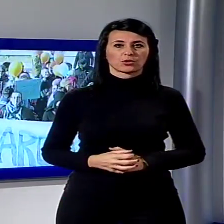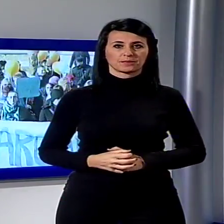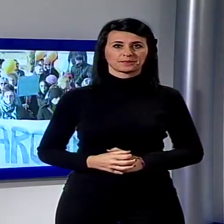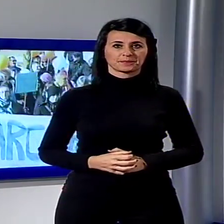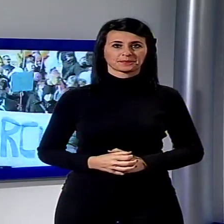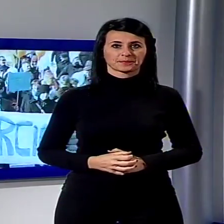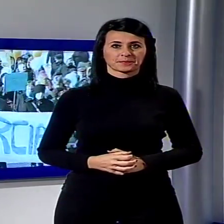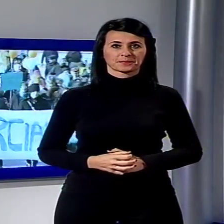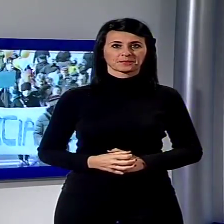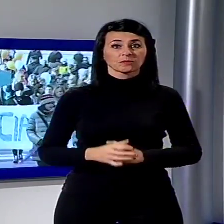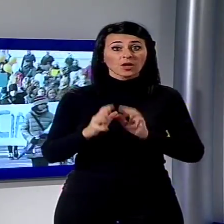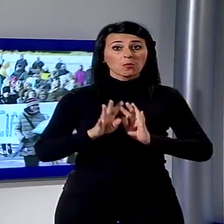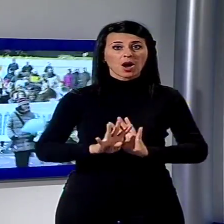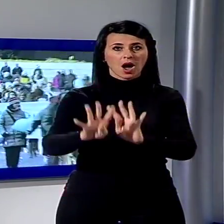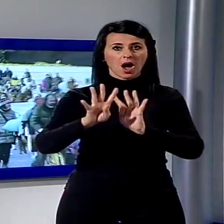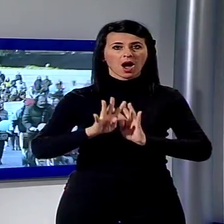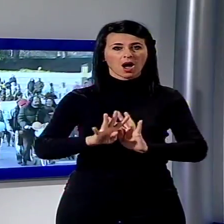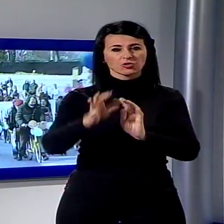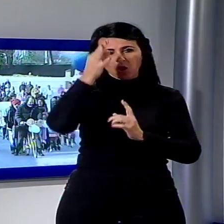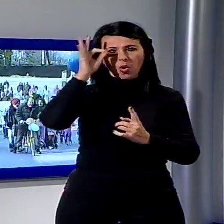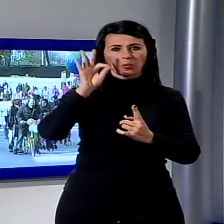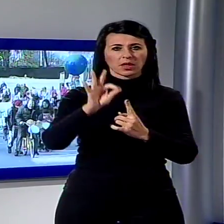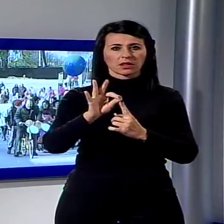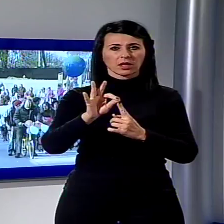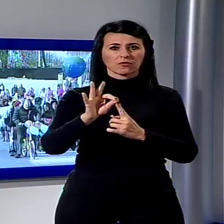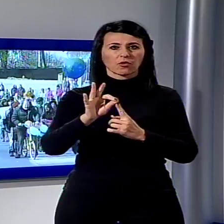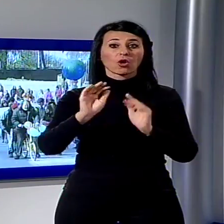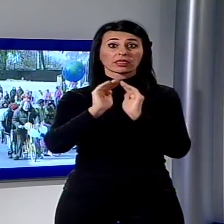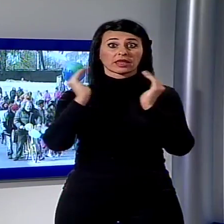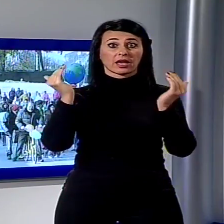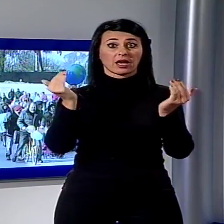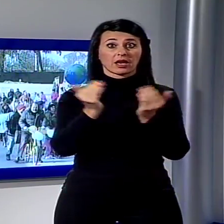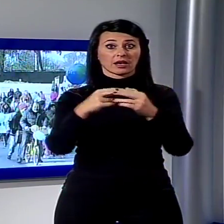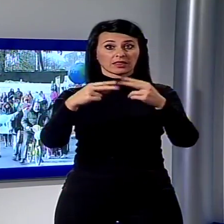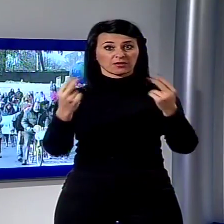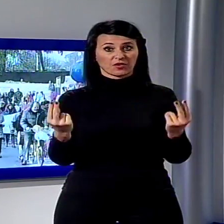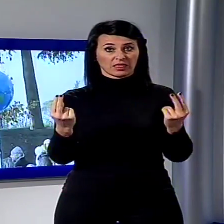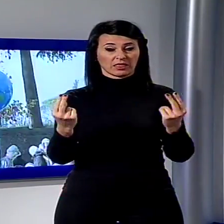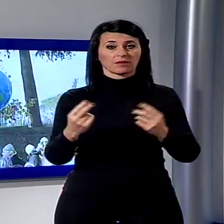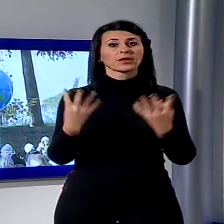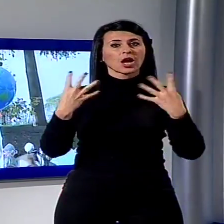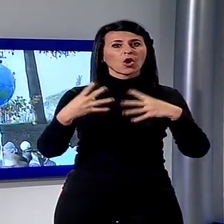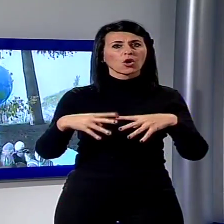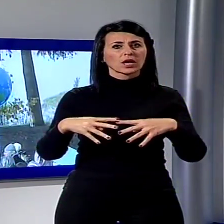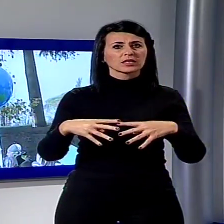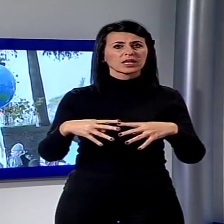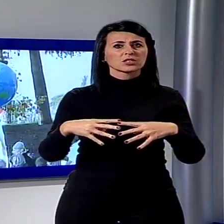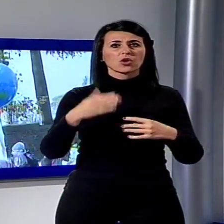Tutti in marcia per la terra, grande adesione questa mattina a Lucca per l'iniziativa organizzata alla vigilia del Summit di